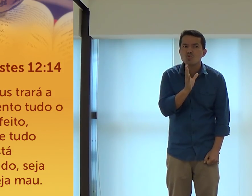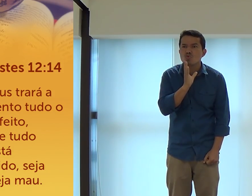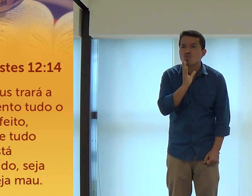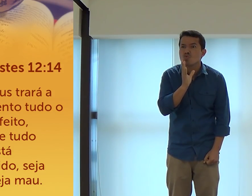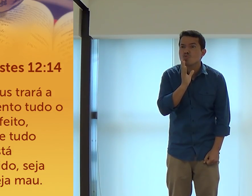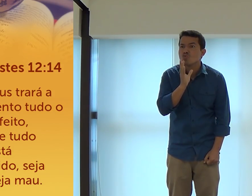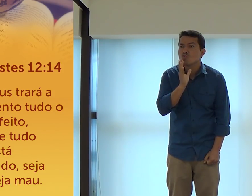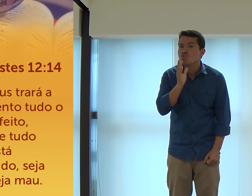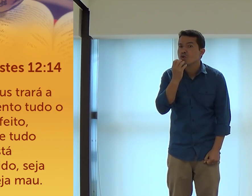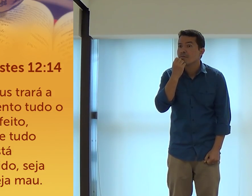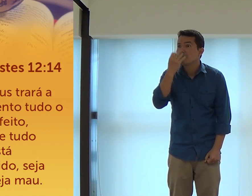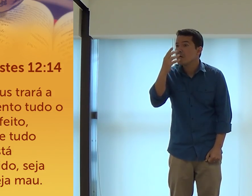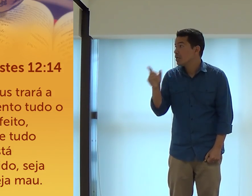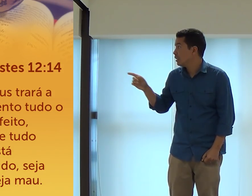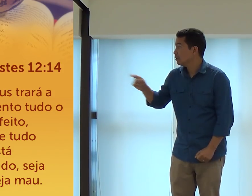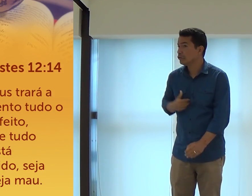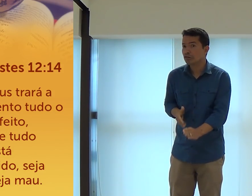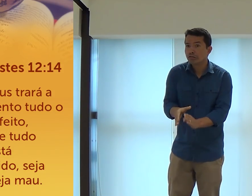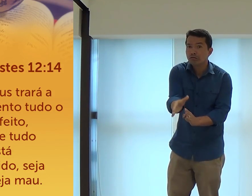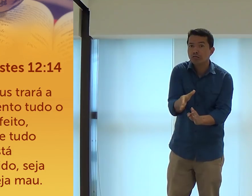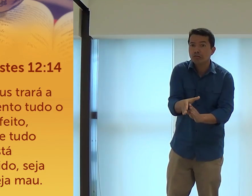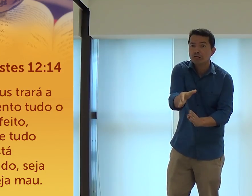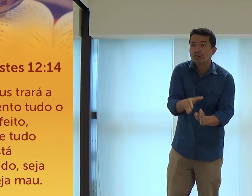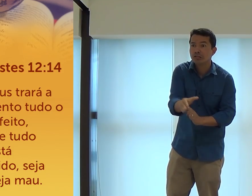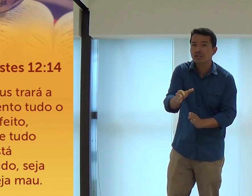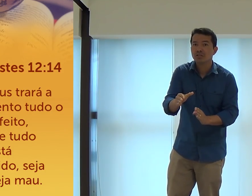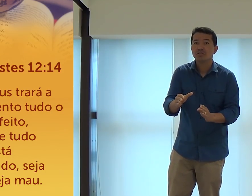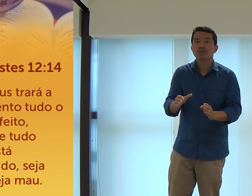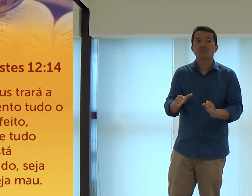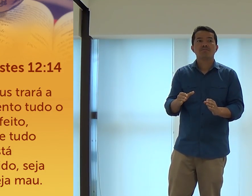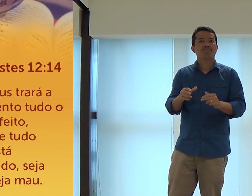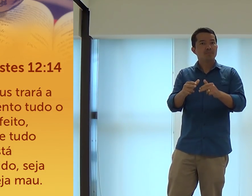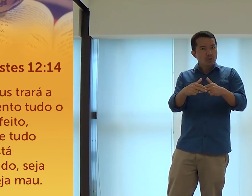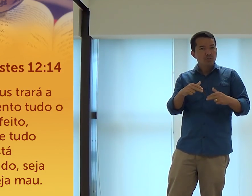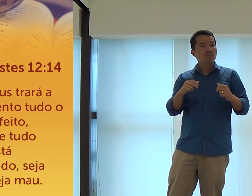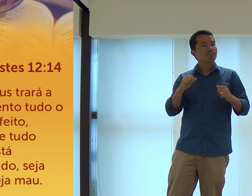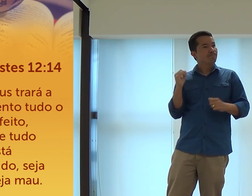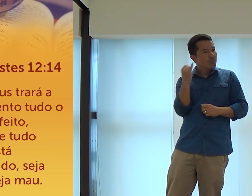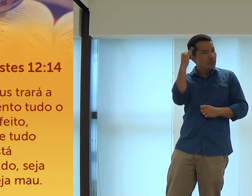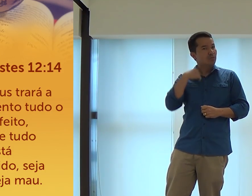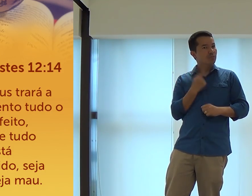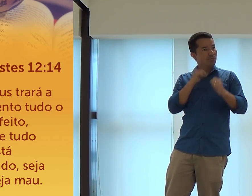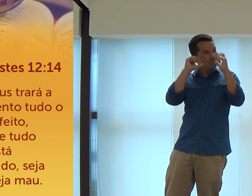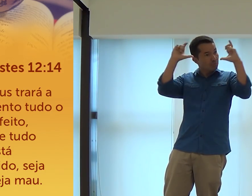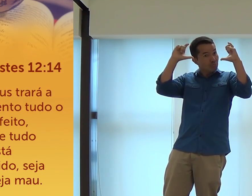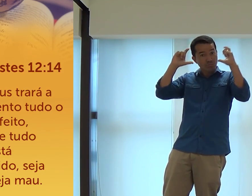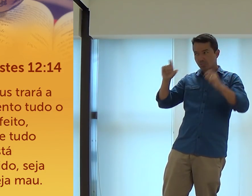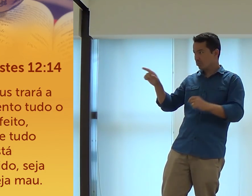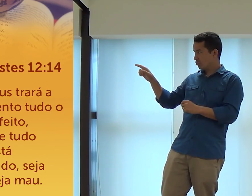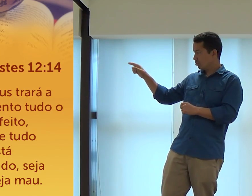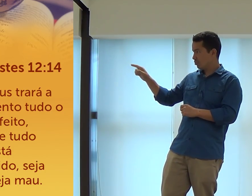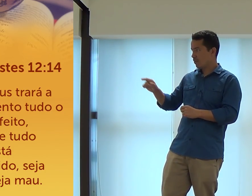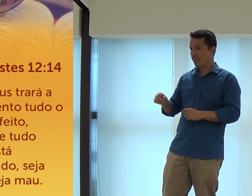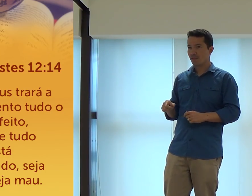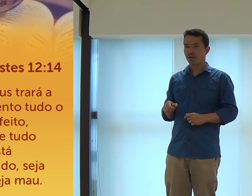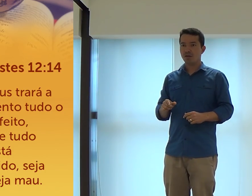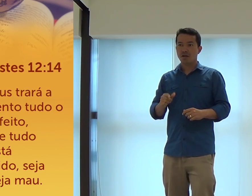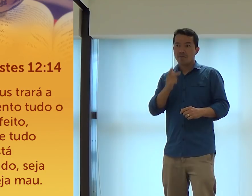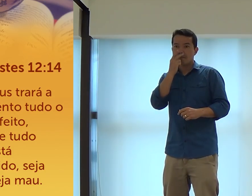muito experiente. Ele conhecia muito bem as coisas. E ele estava nos dando esse conselho. Então, por isso que é importante a gente nos atentar a